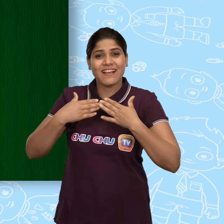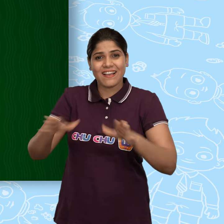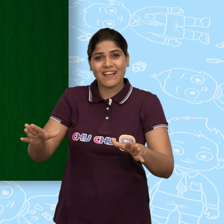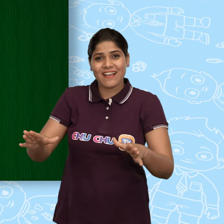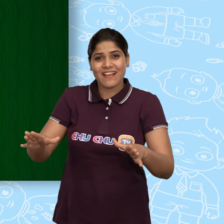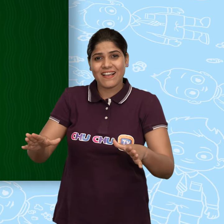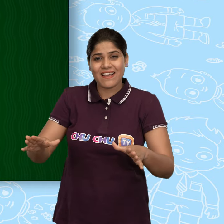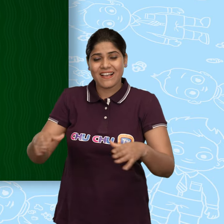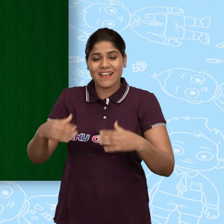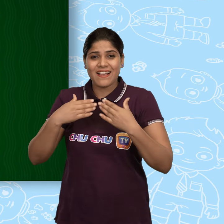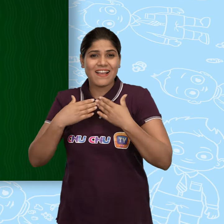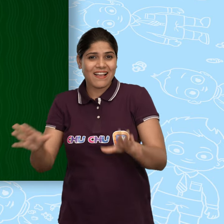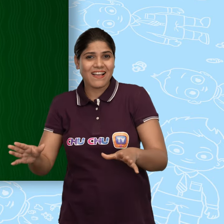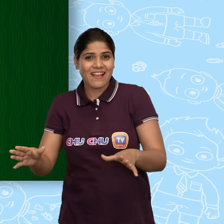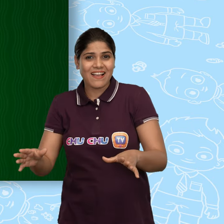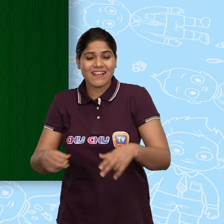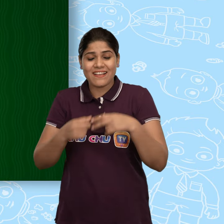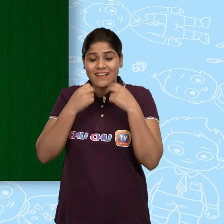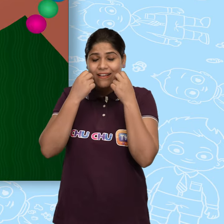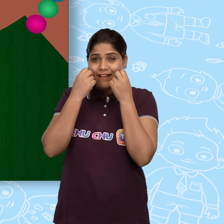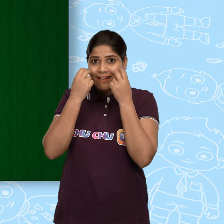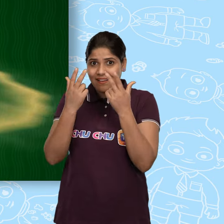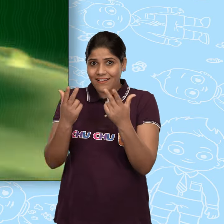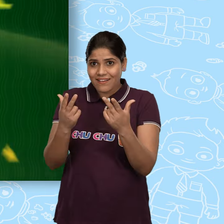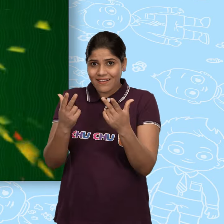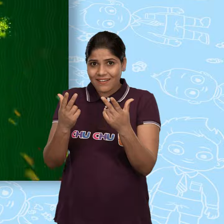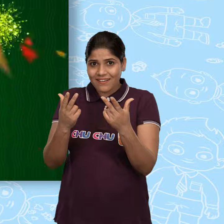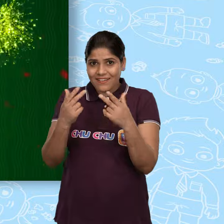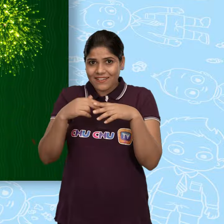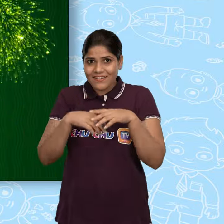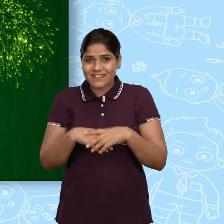जा खुल जा सप्राइज